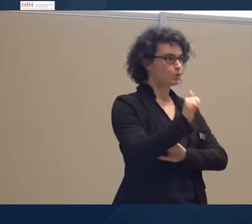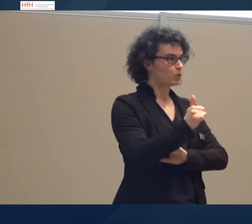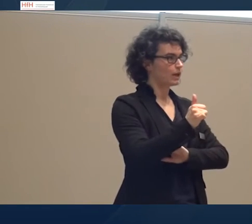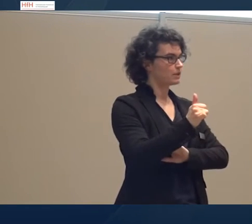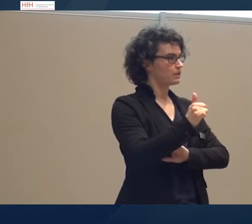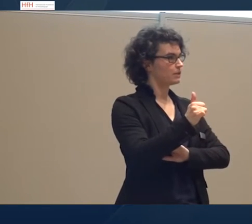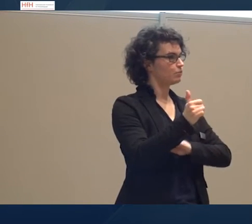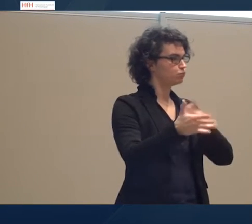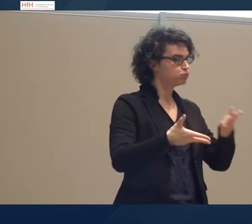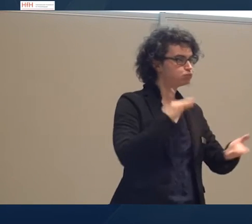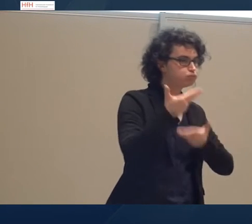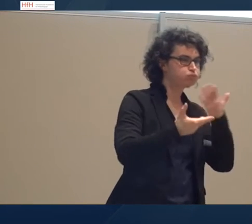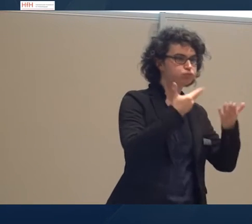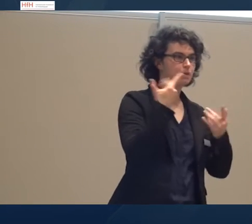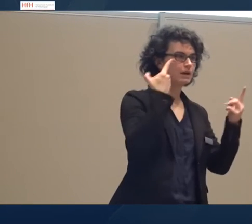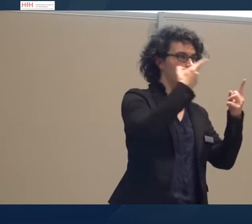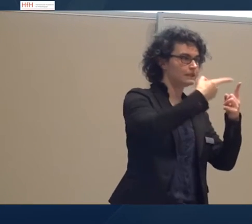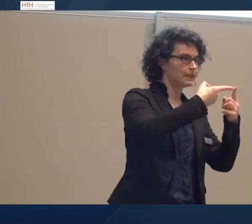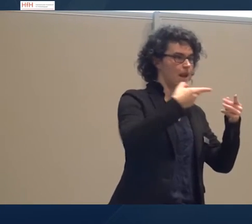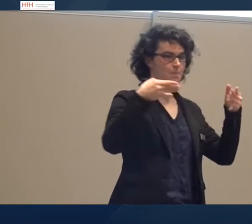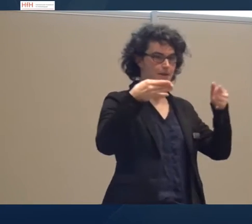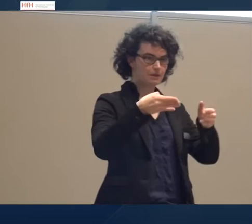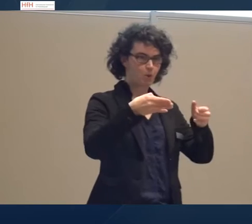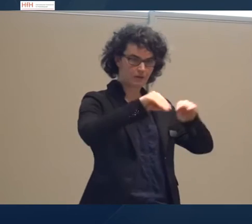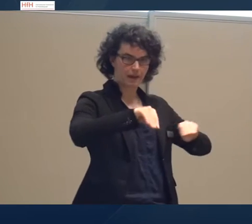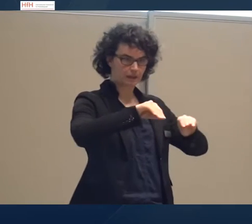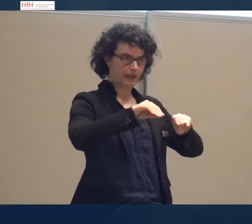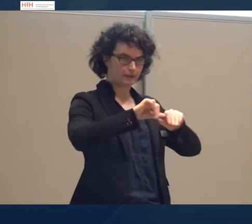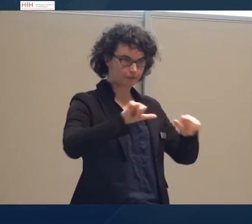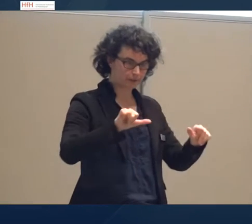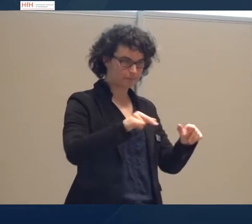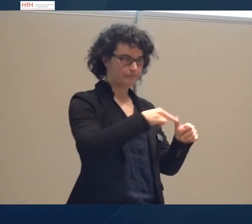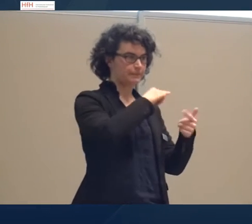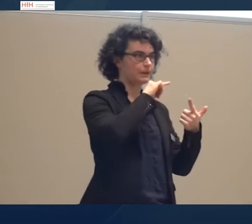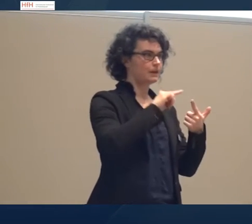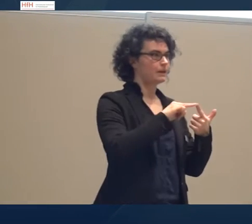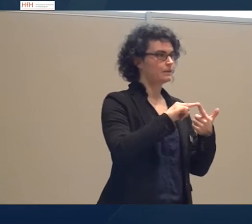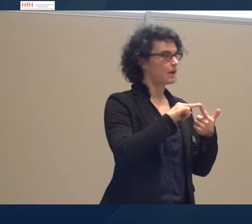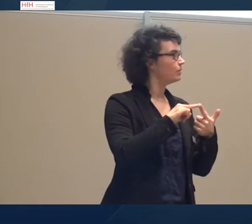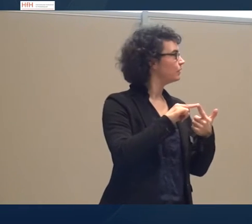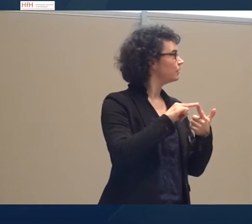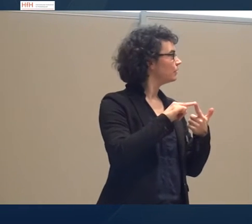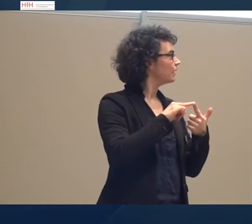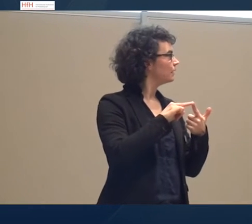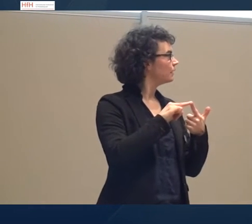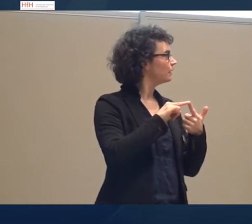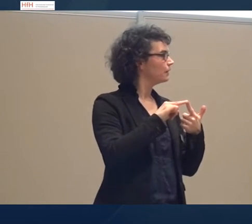Zielen und Methoden. Dann wird Heddy